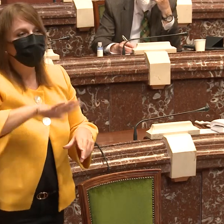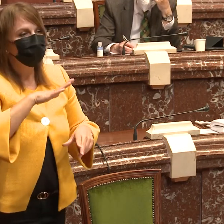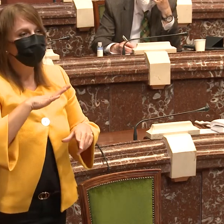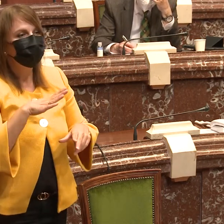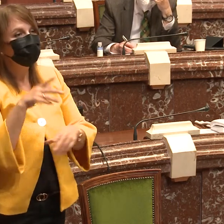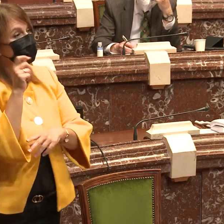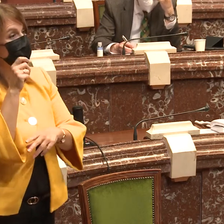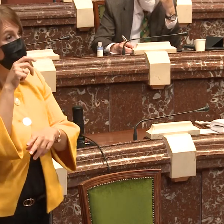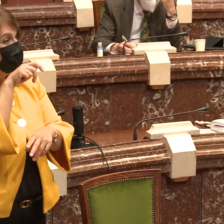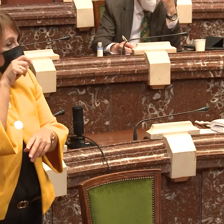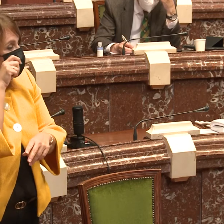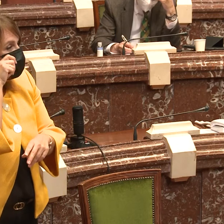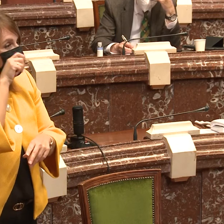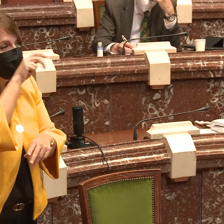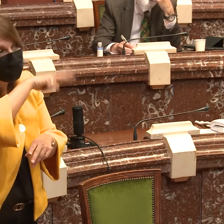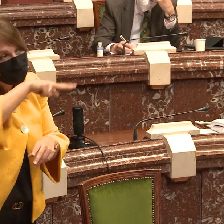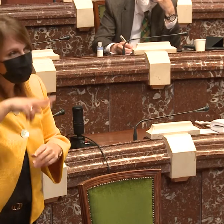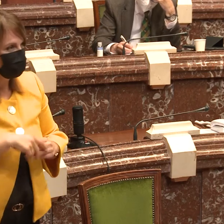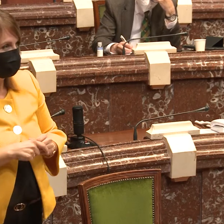También dentro del transporte público,